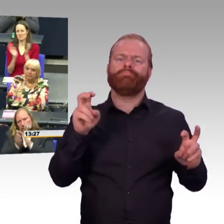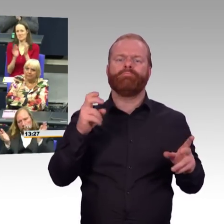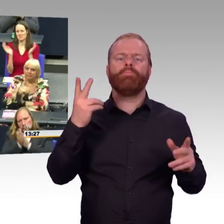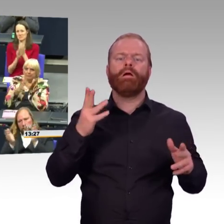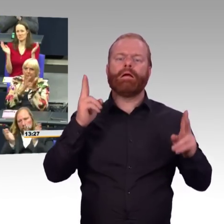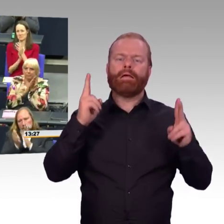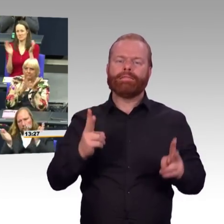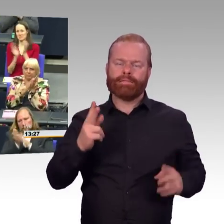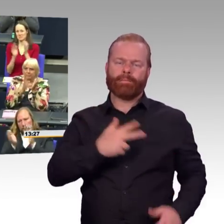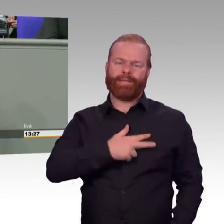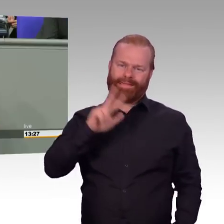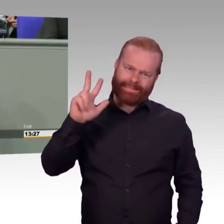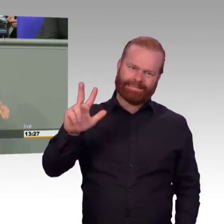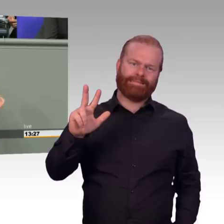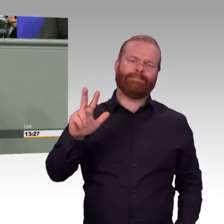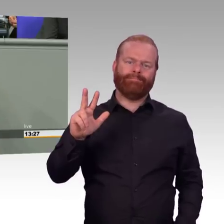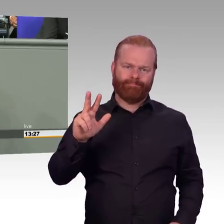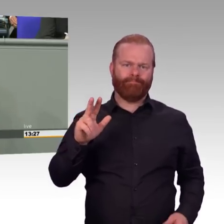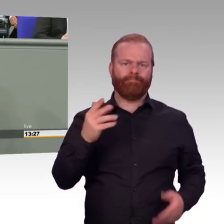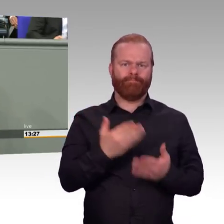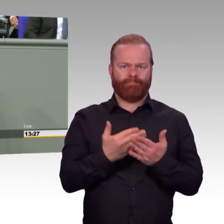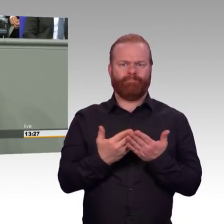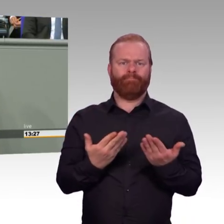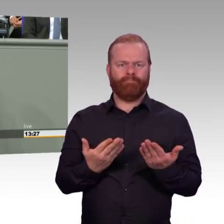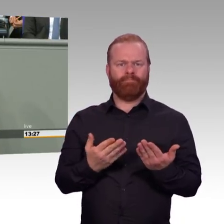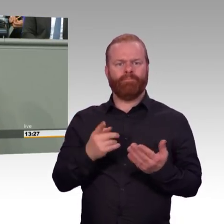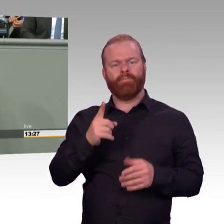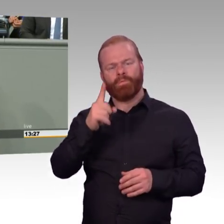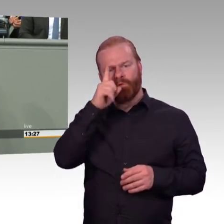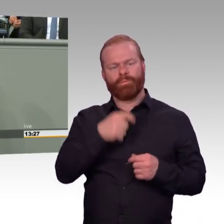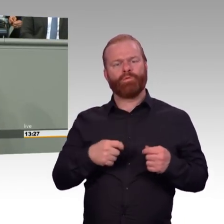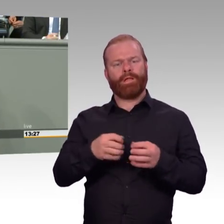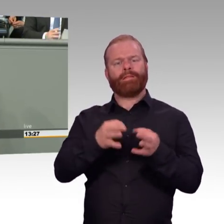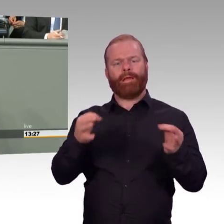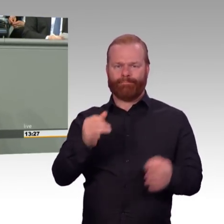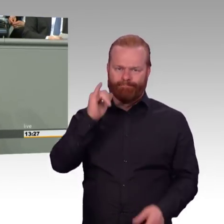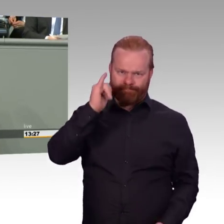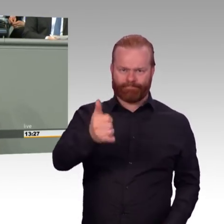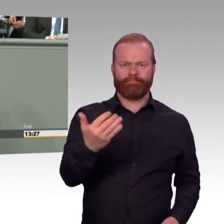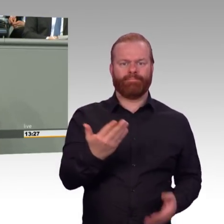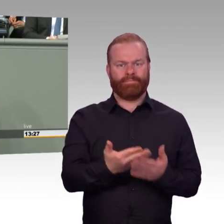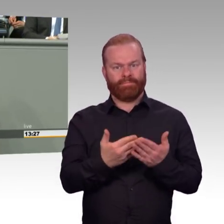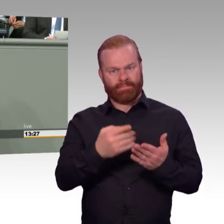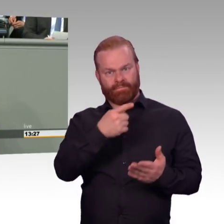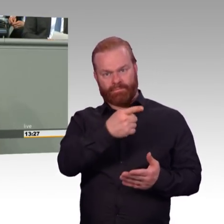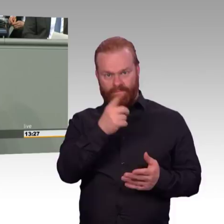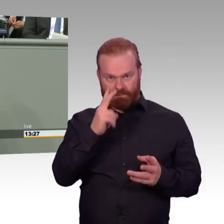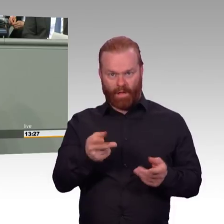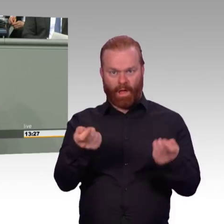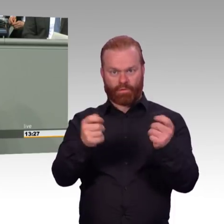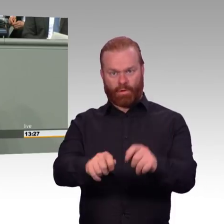Frau Baerbock, in Ostschließland würde man sagen, was macht es verkehrt? Also, ich kann mich erinnern, dass wir, ich meine, bei der Anreizregulierungsverordnung so etwas mal hatten, als wir in der